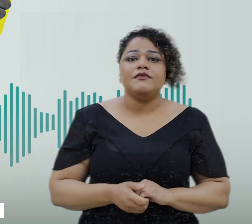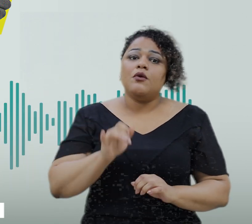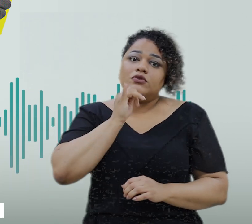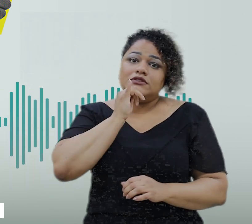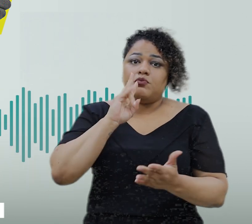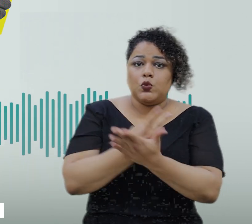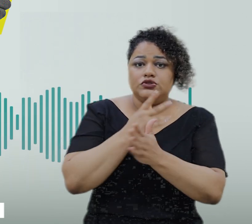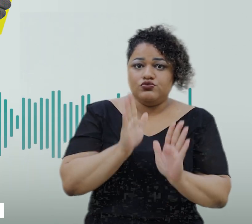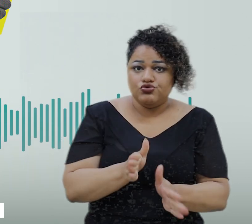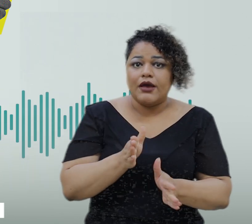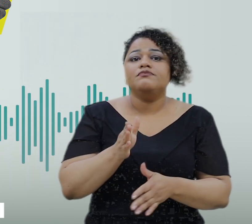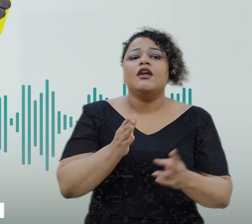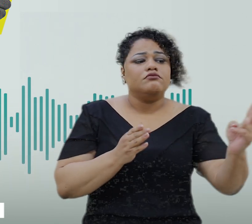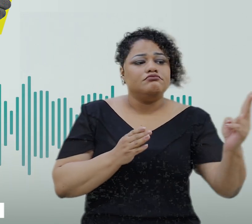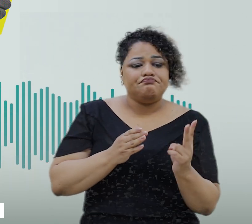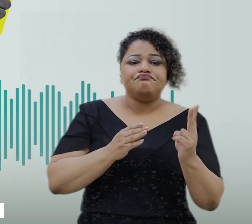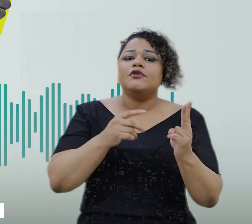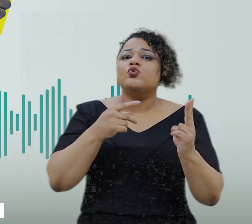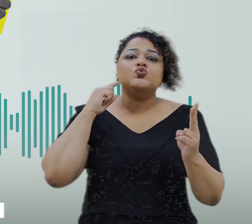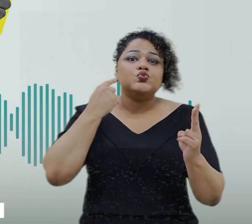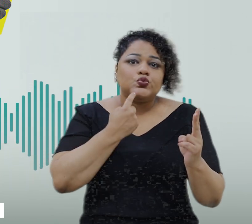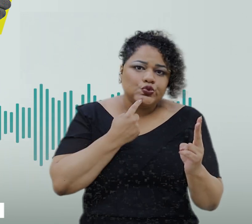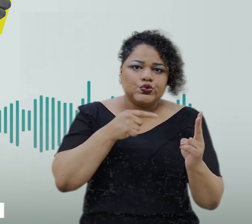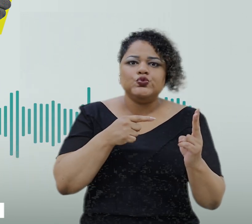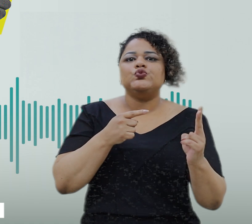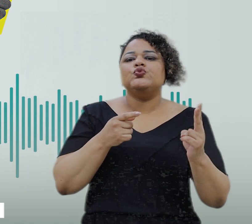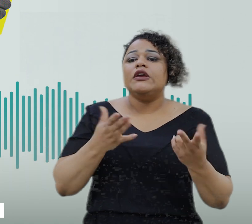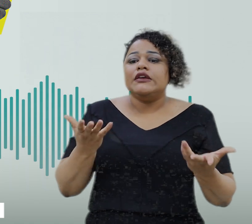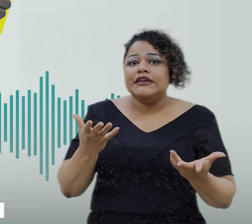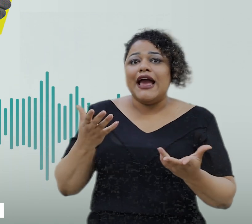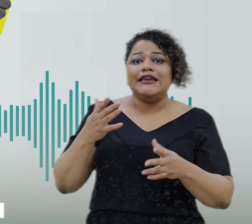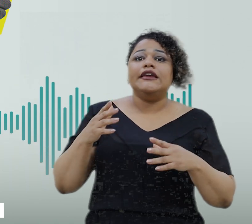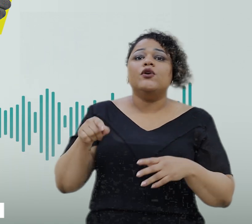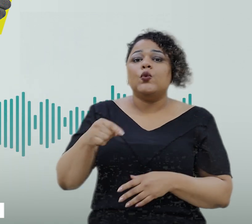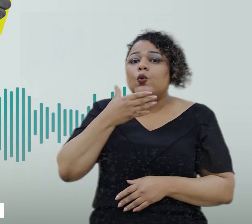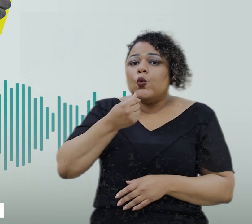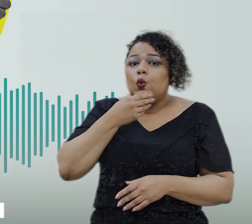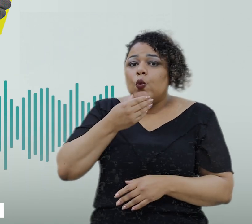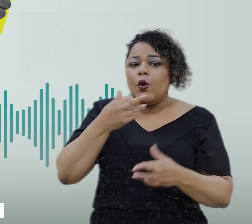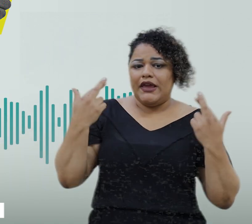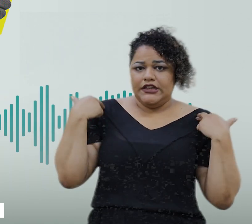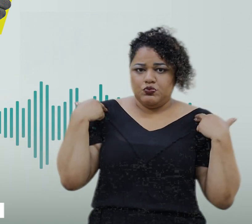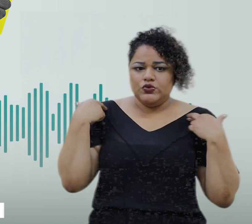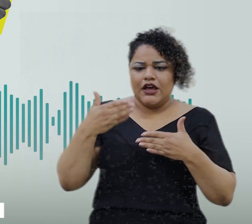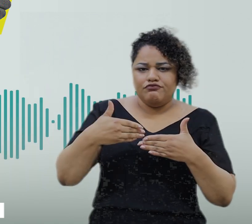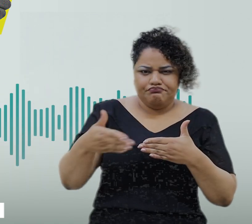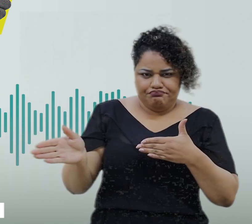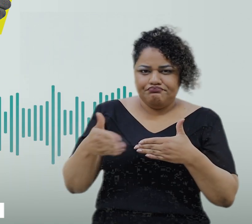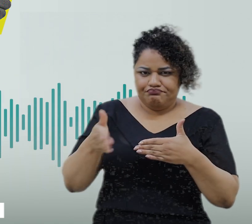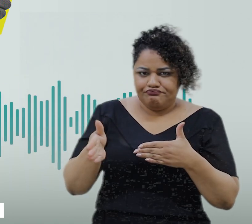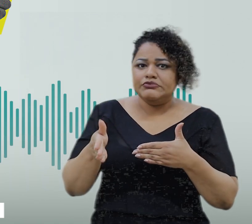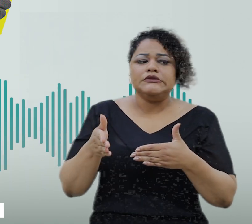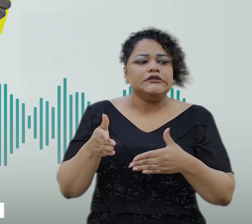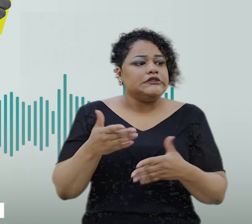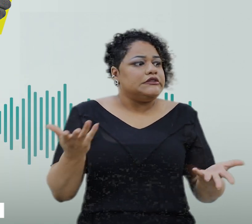o hospital. E assim que eles chegaram na portaria, o porteiro até se assustou, tipo, mas eu vi agora e